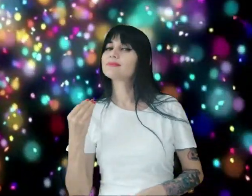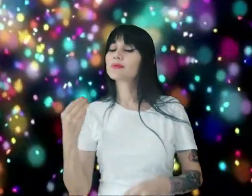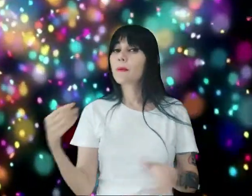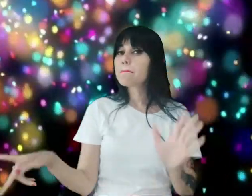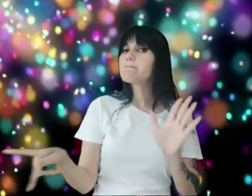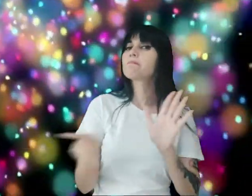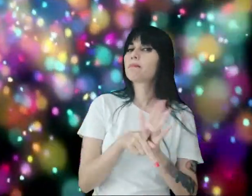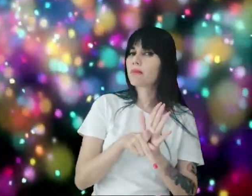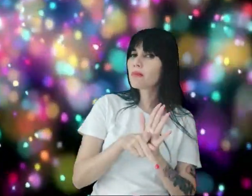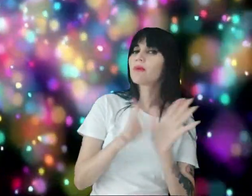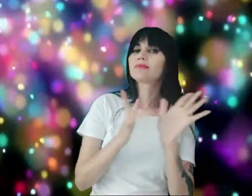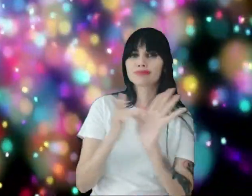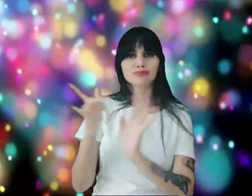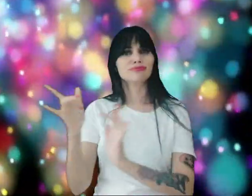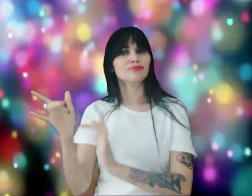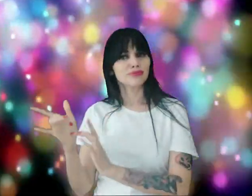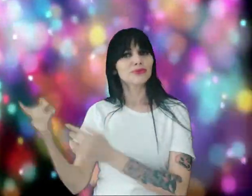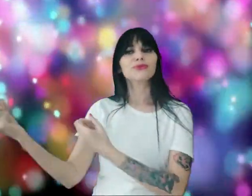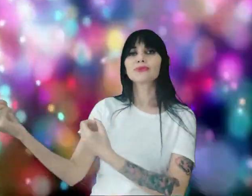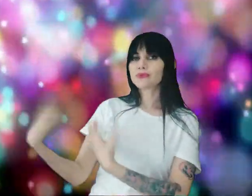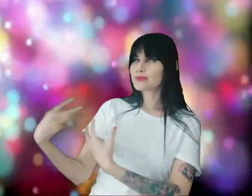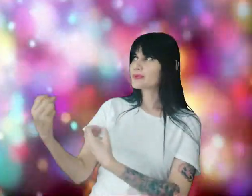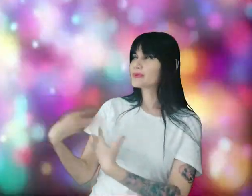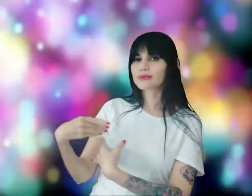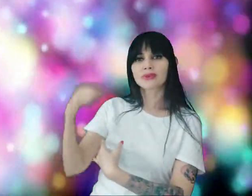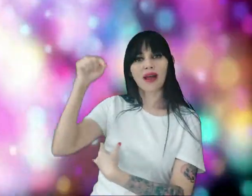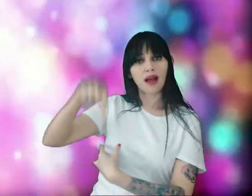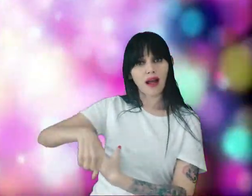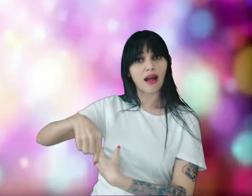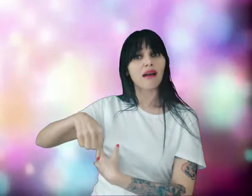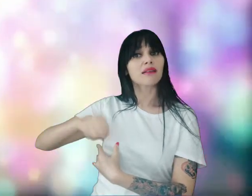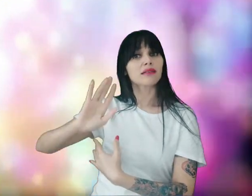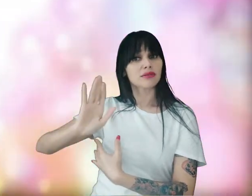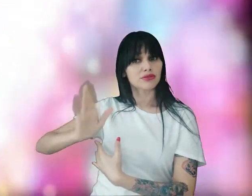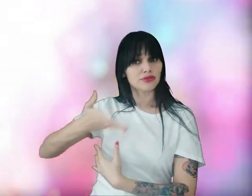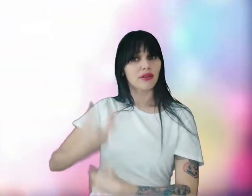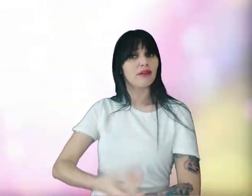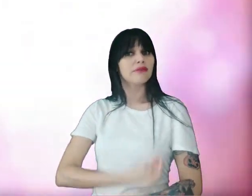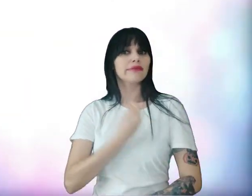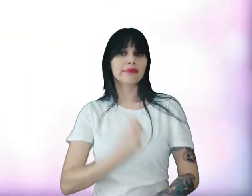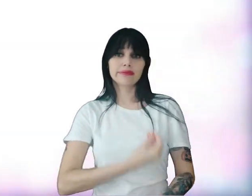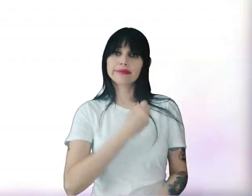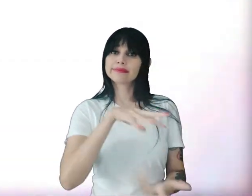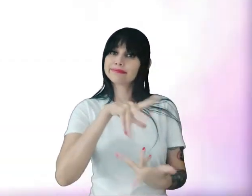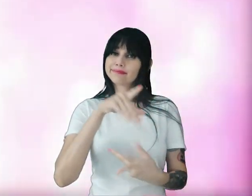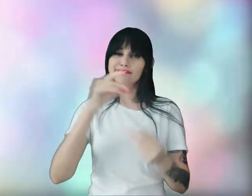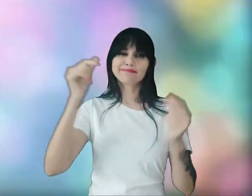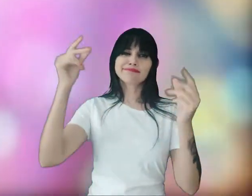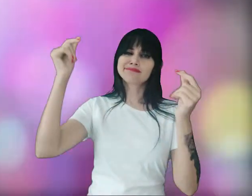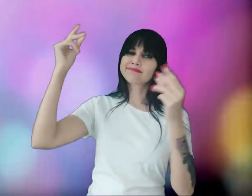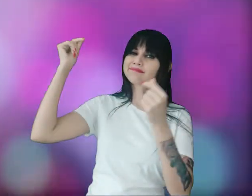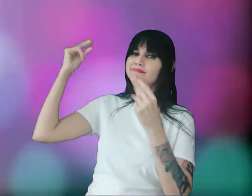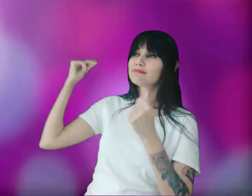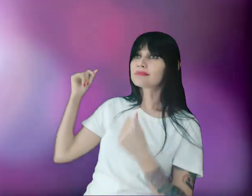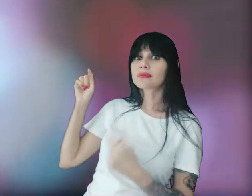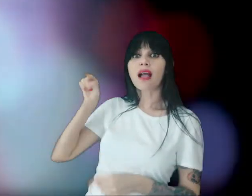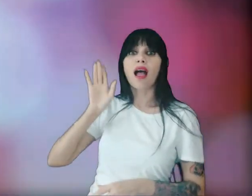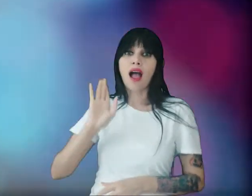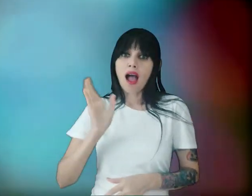Jesus Que nos deu esse ensinamento Quando esteve aqui entre nós Há muitas moradas na casa do